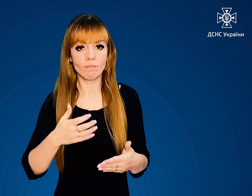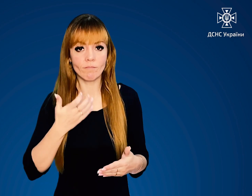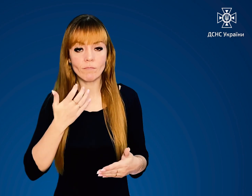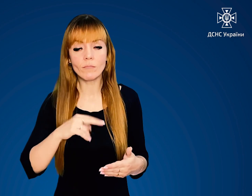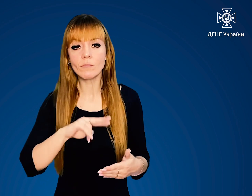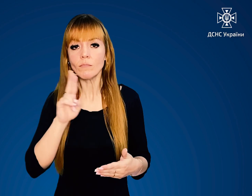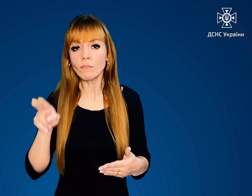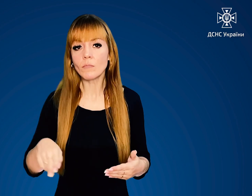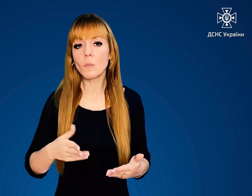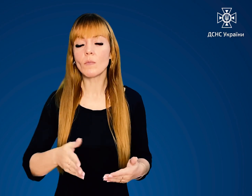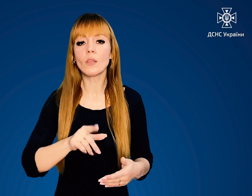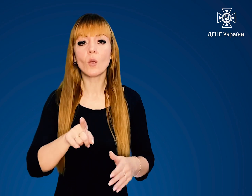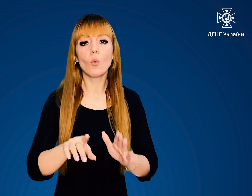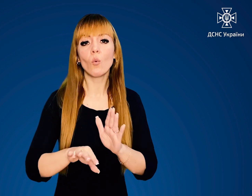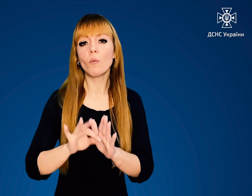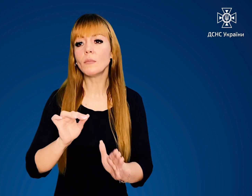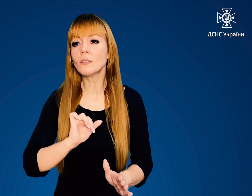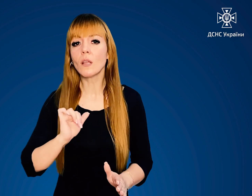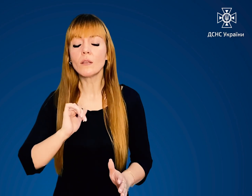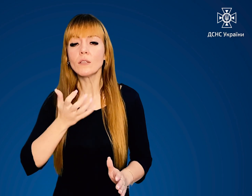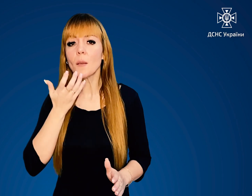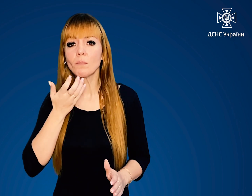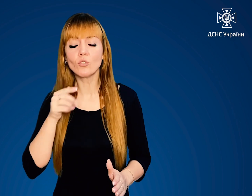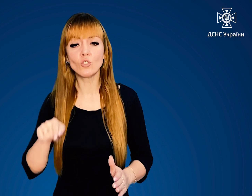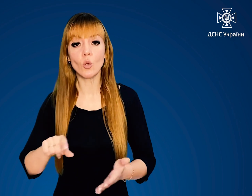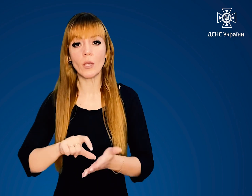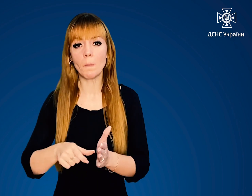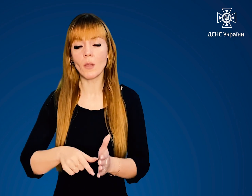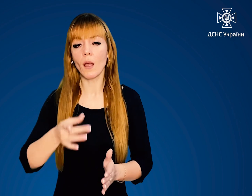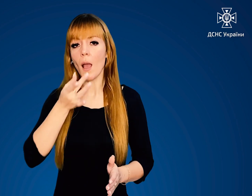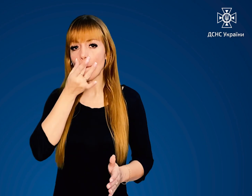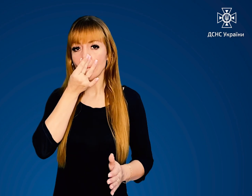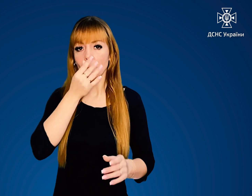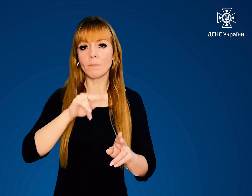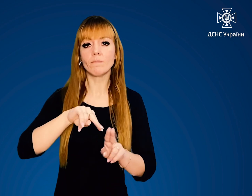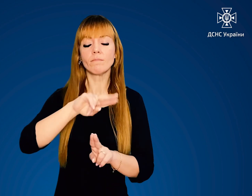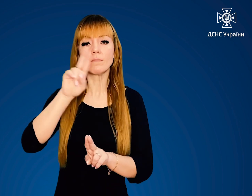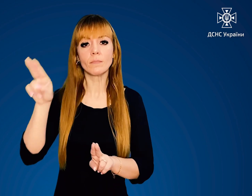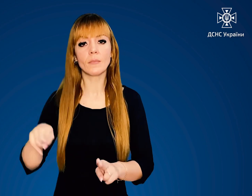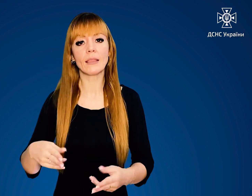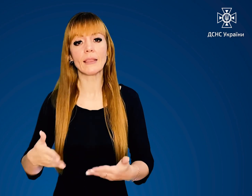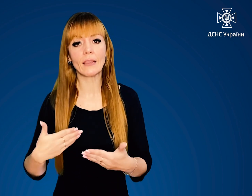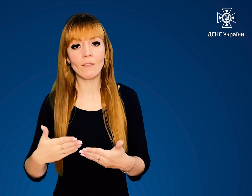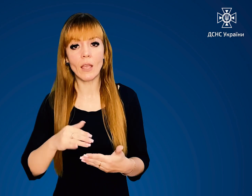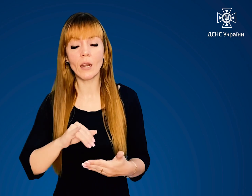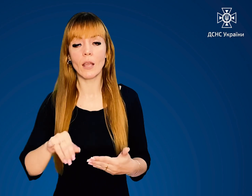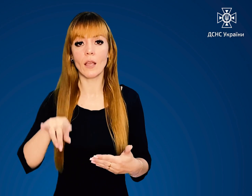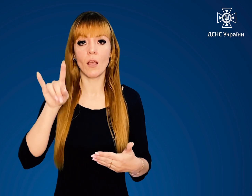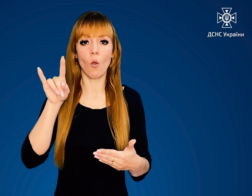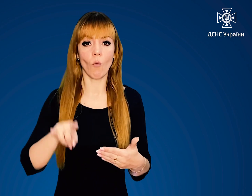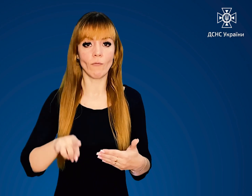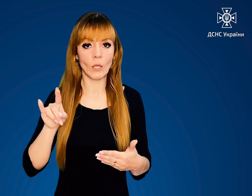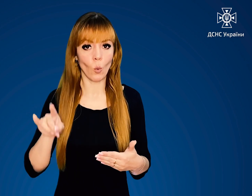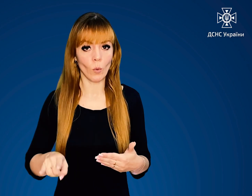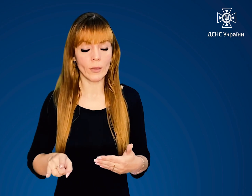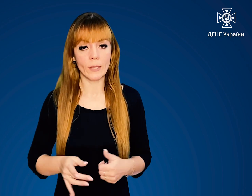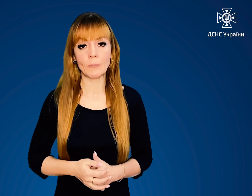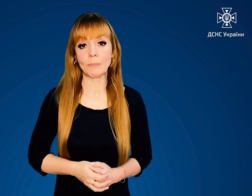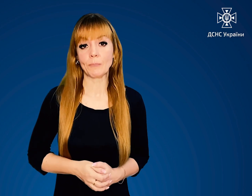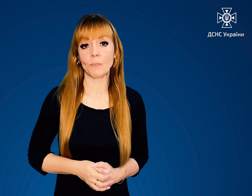Оберіть найтеплішу кімнату помешкання. Герметизуйте щелини у дверних та віконних рамах житла